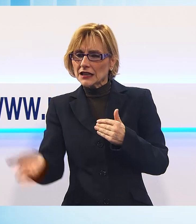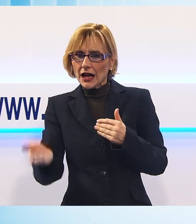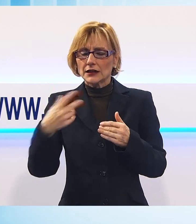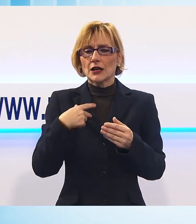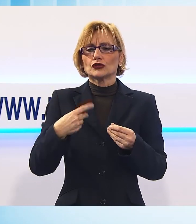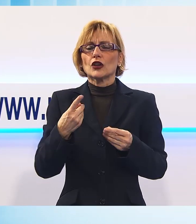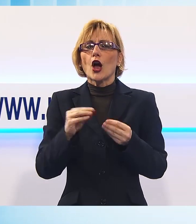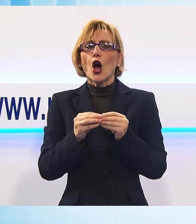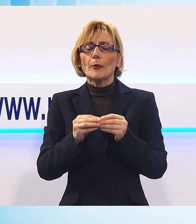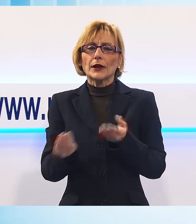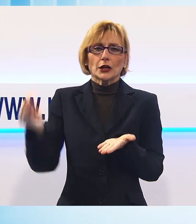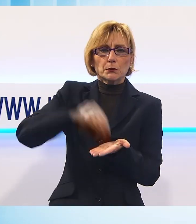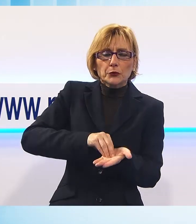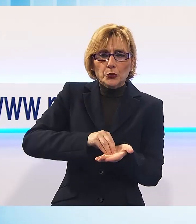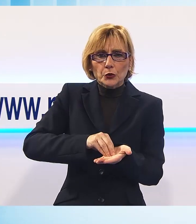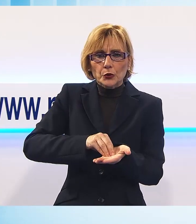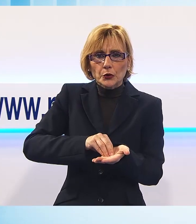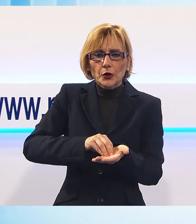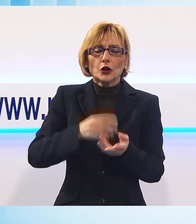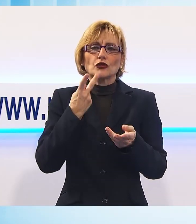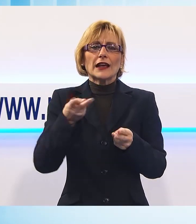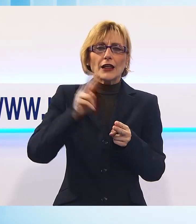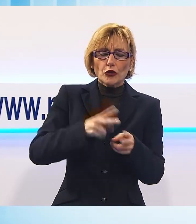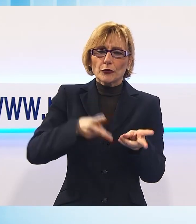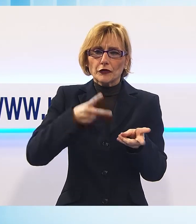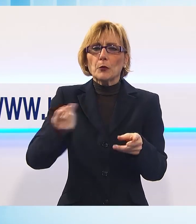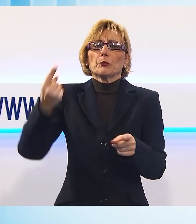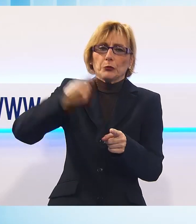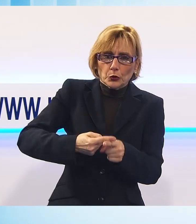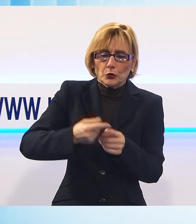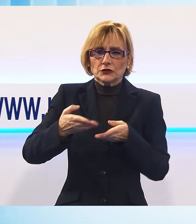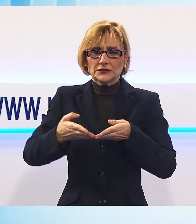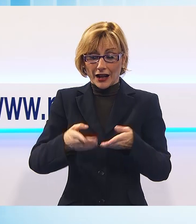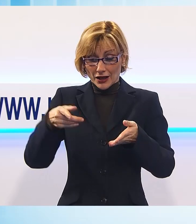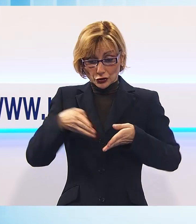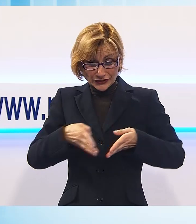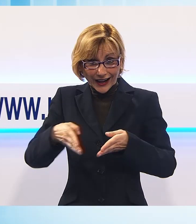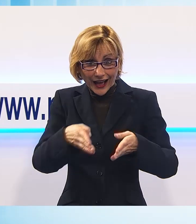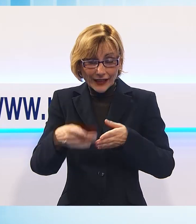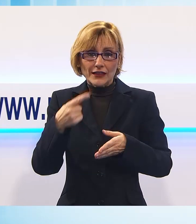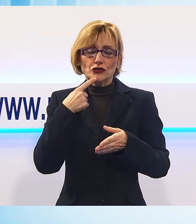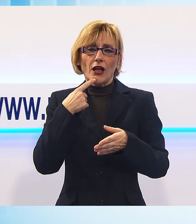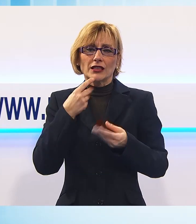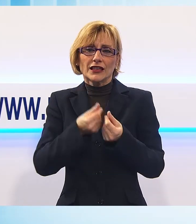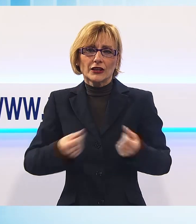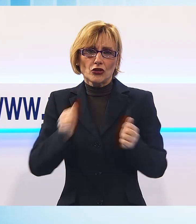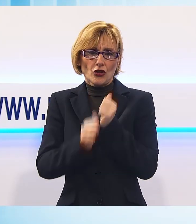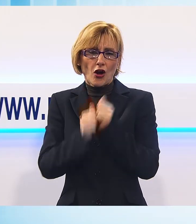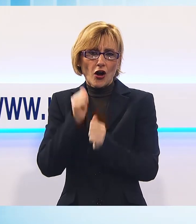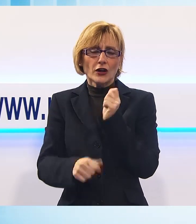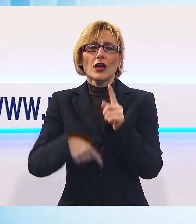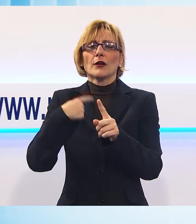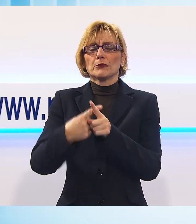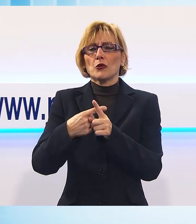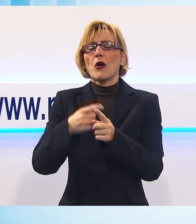un'opera complementare al raddoppio. Questa struttura devasterà il territorio e distruggerà anche un'azienda agricola dedita all